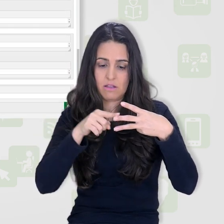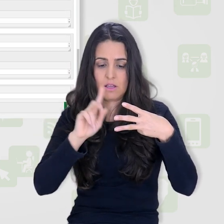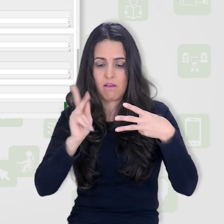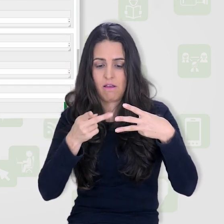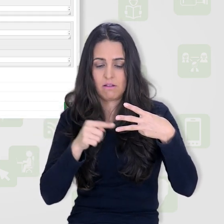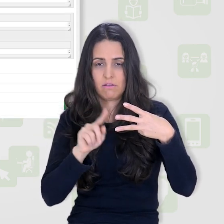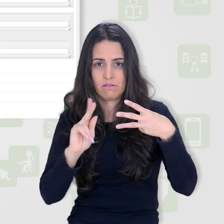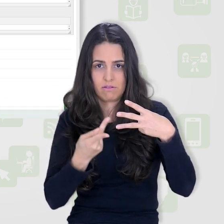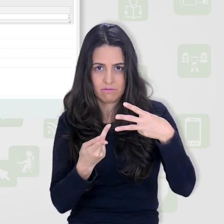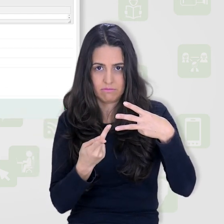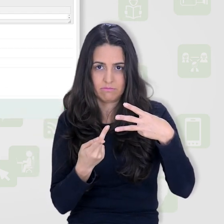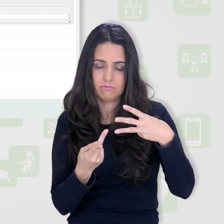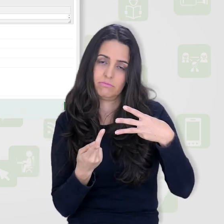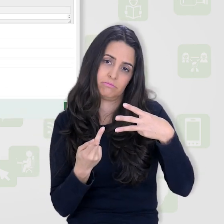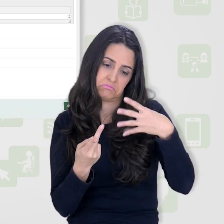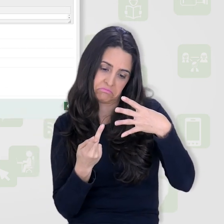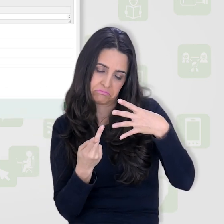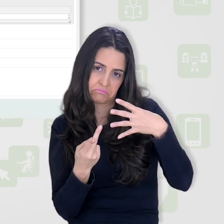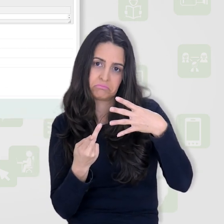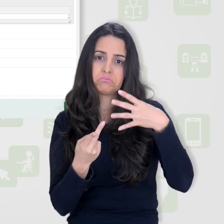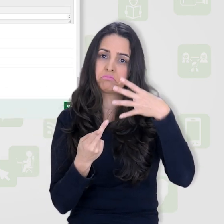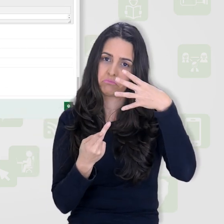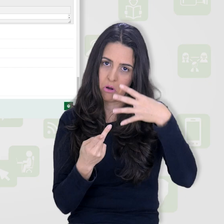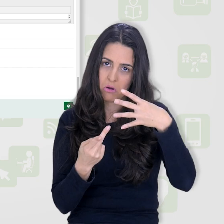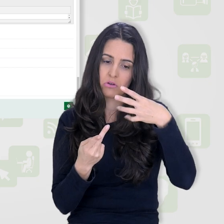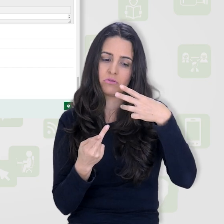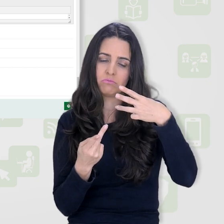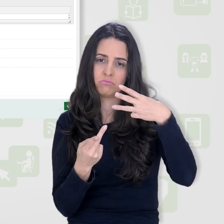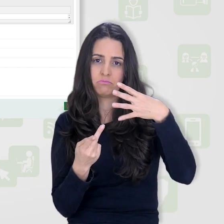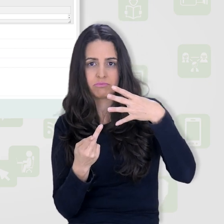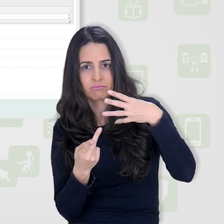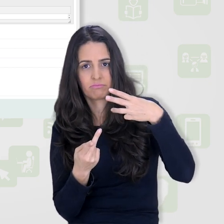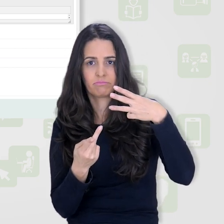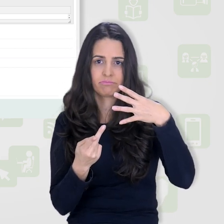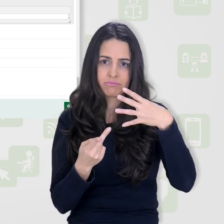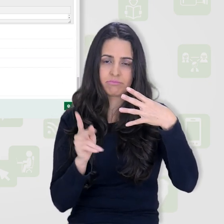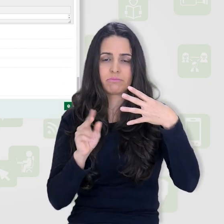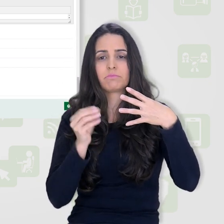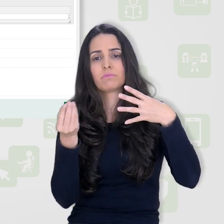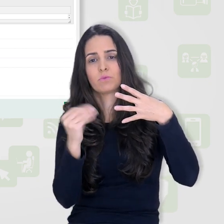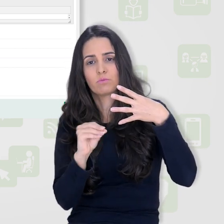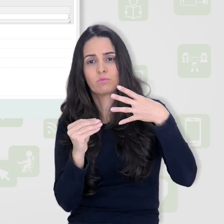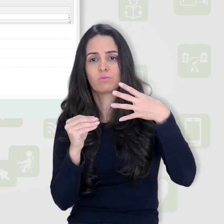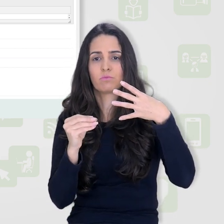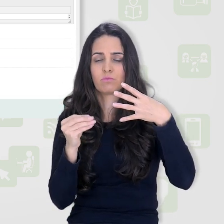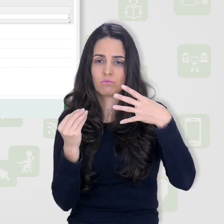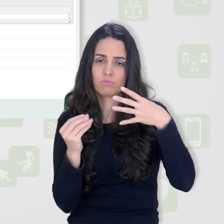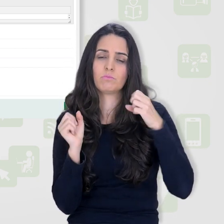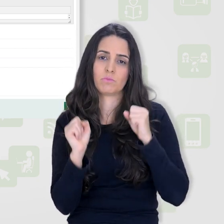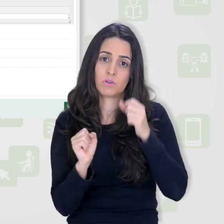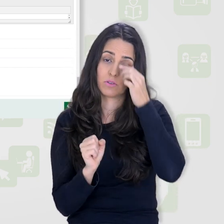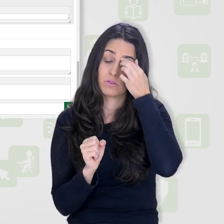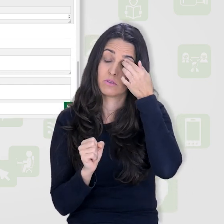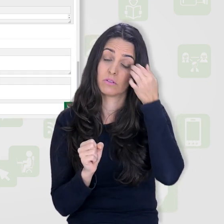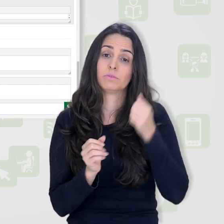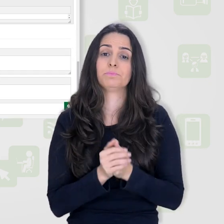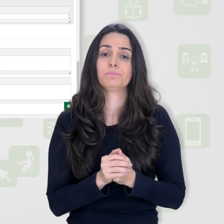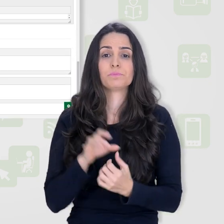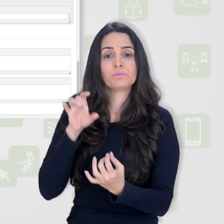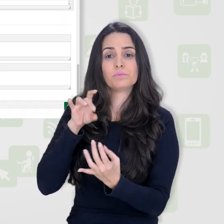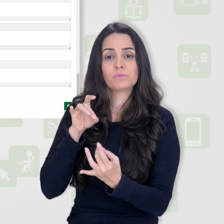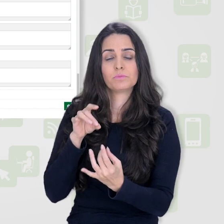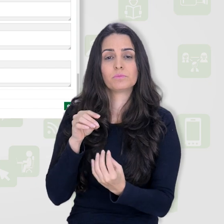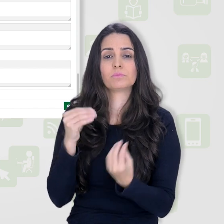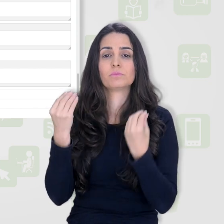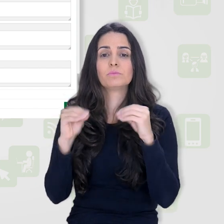correta, sobrou espaços, mas se eu quisesse ainda poderia clicar aqui e acrescentar mais espaços. Aqui em